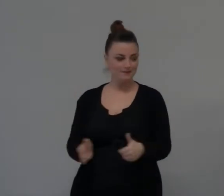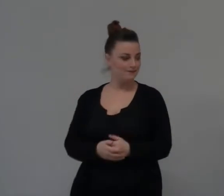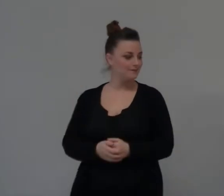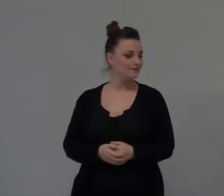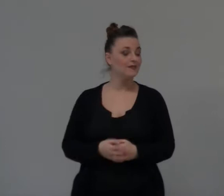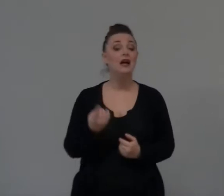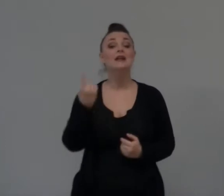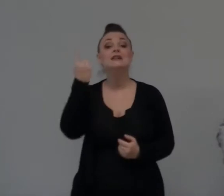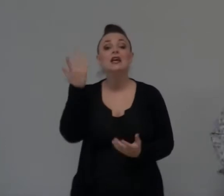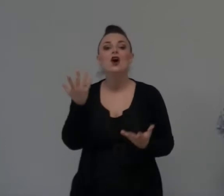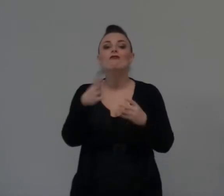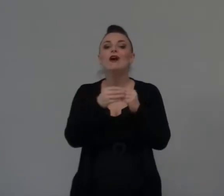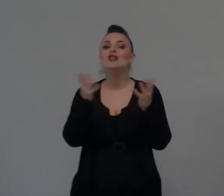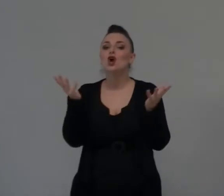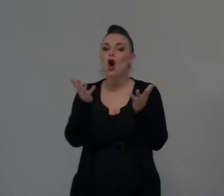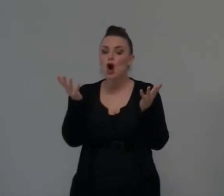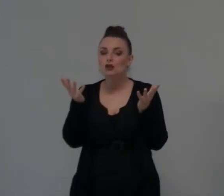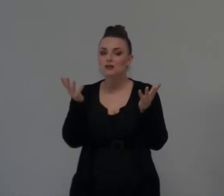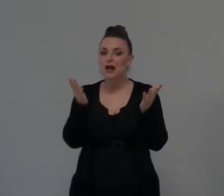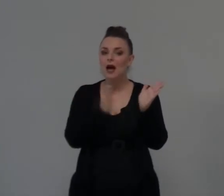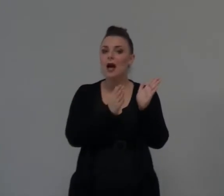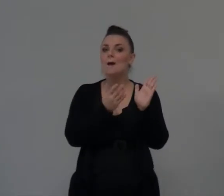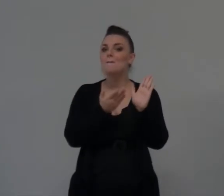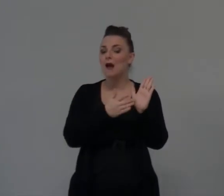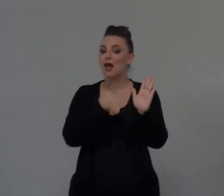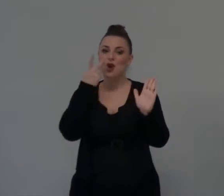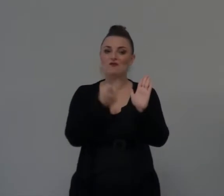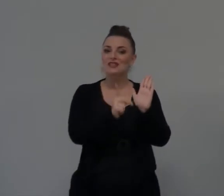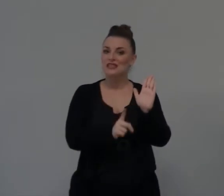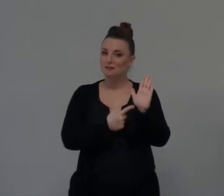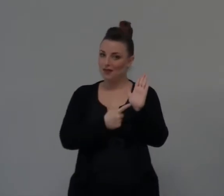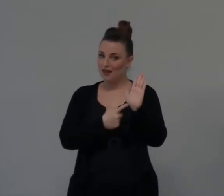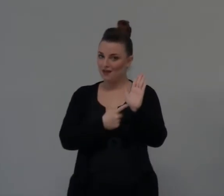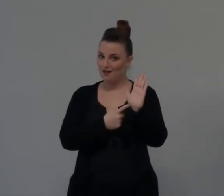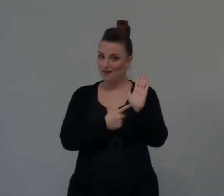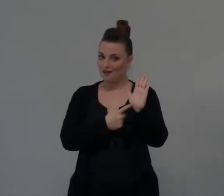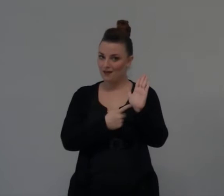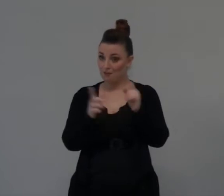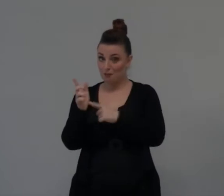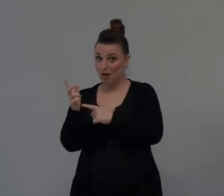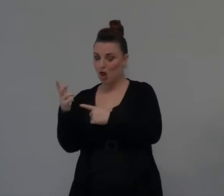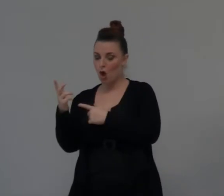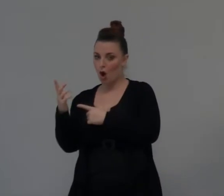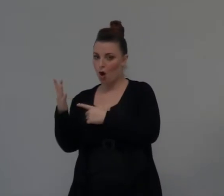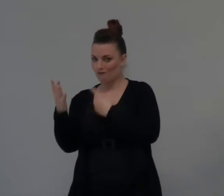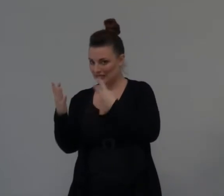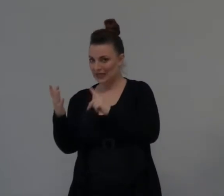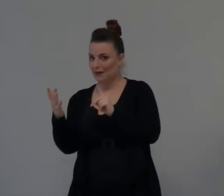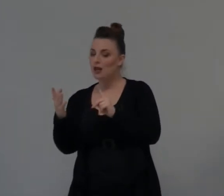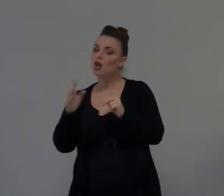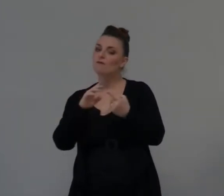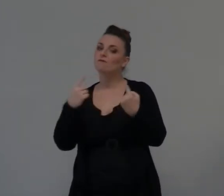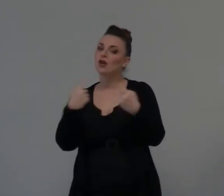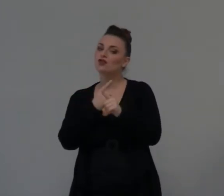Dio aveva usato l'omano invisibile, non quella dei miracoli, non quella della provvidenza senza di mandare tutte queste cose